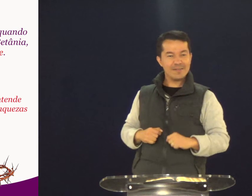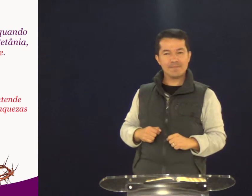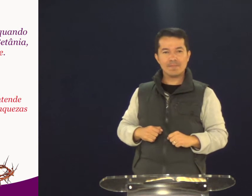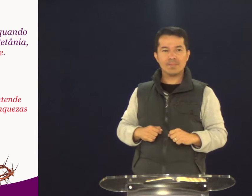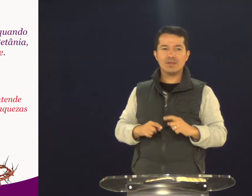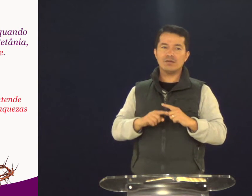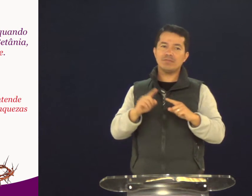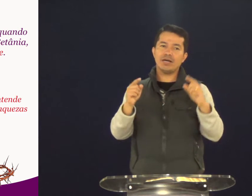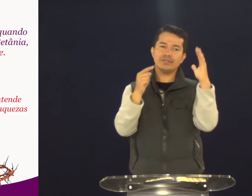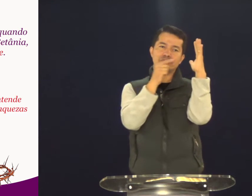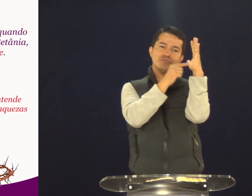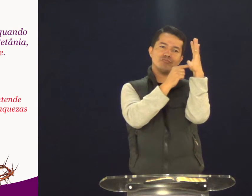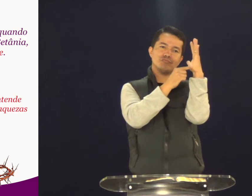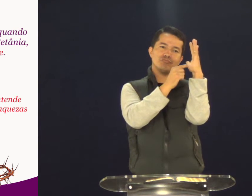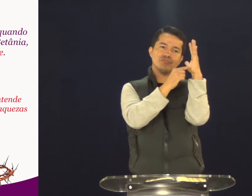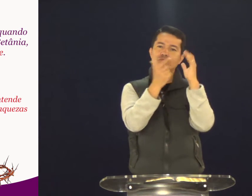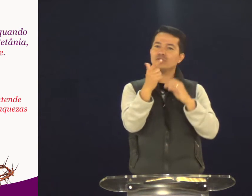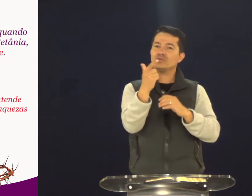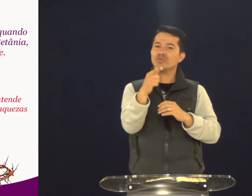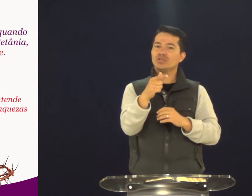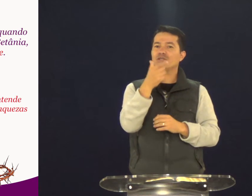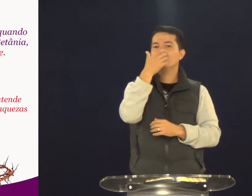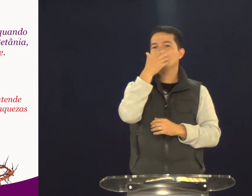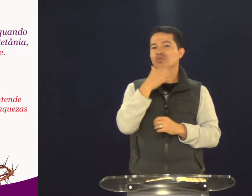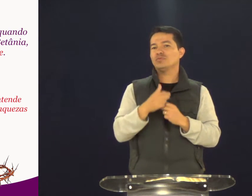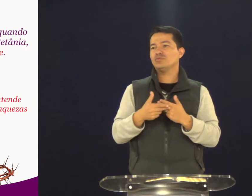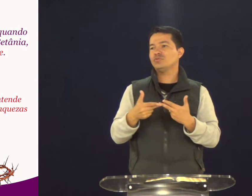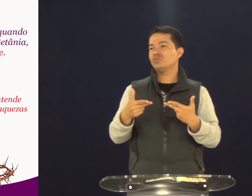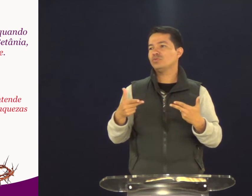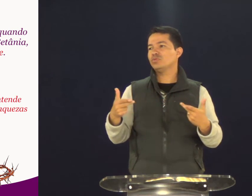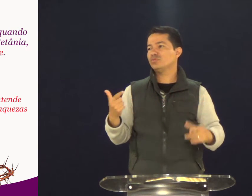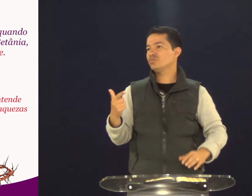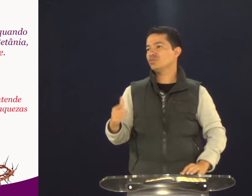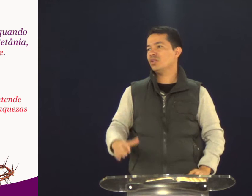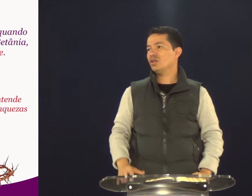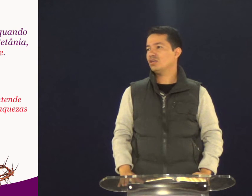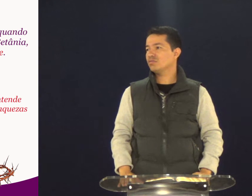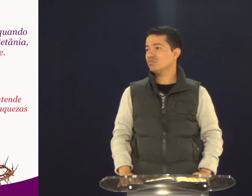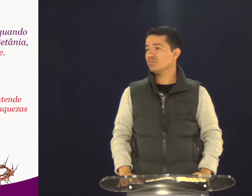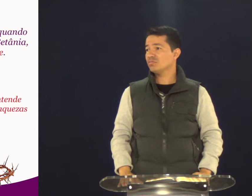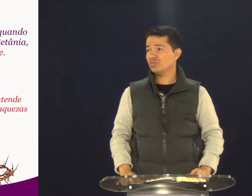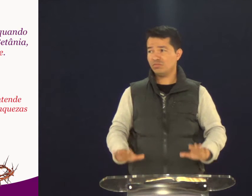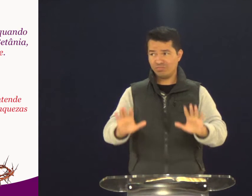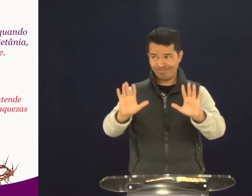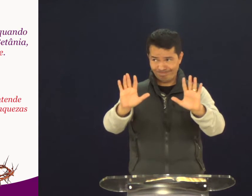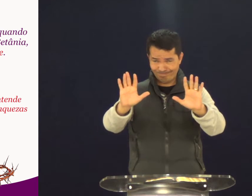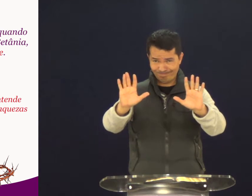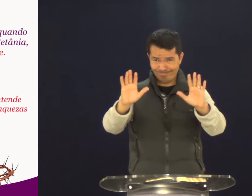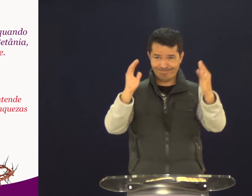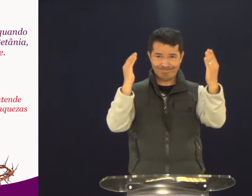mesmo. Mas nela não havia frutos. Não havia fruto.